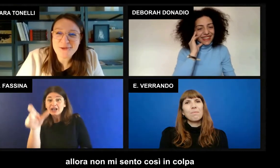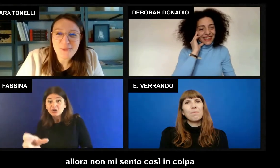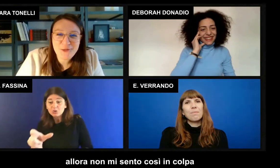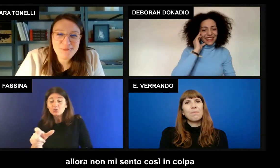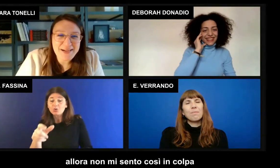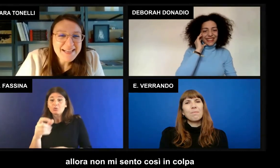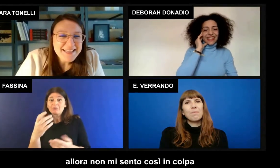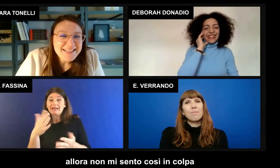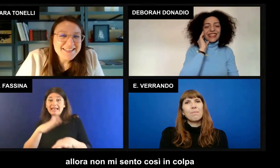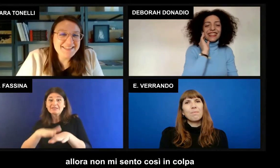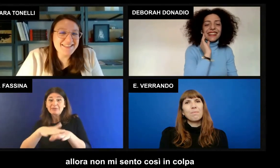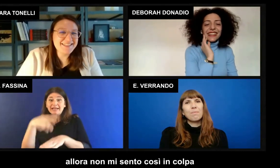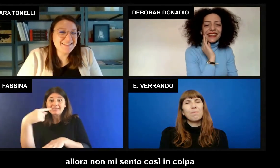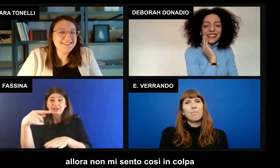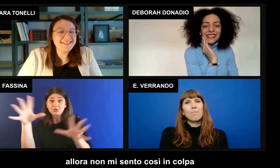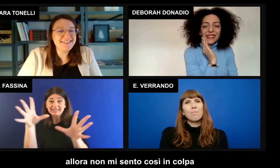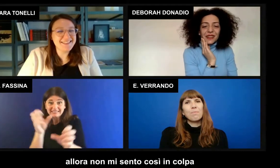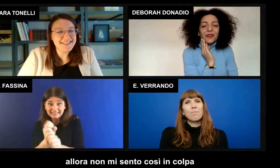sento così in colpa.